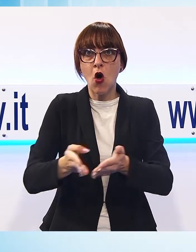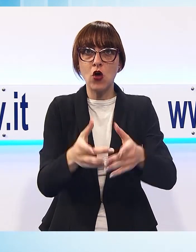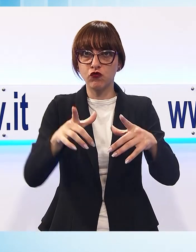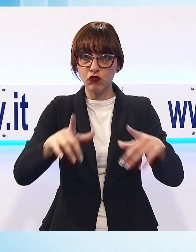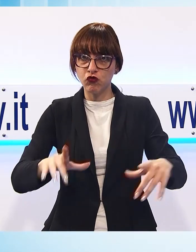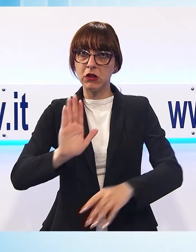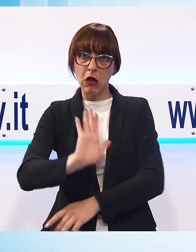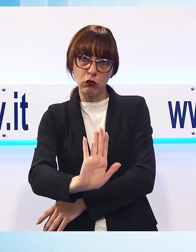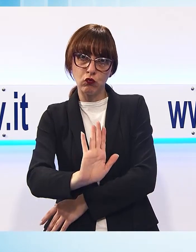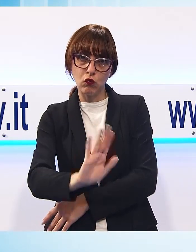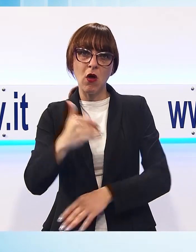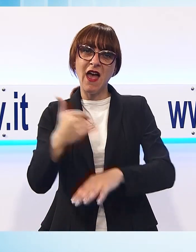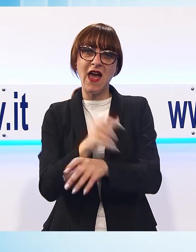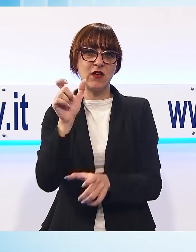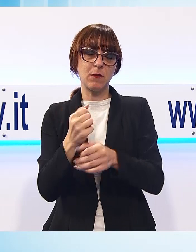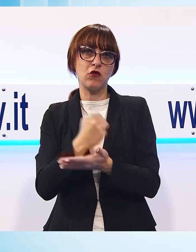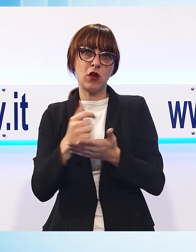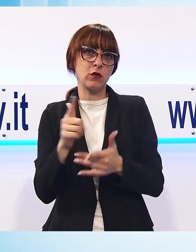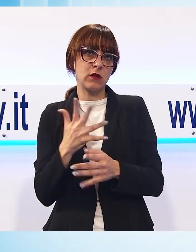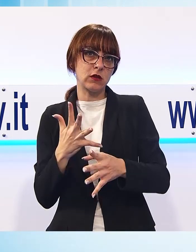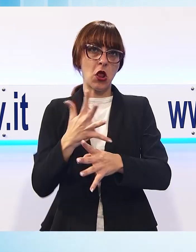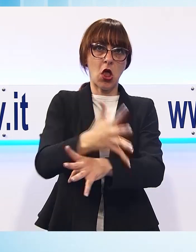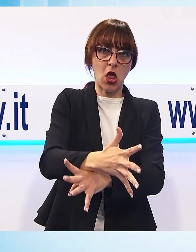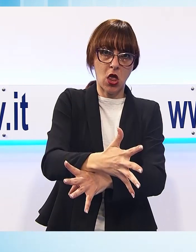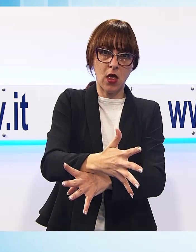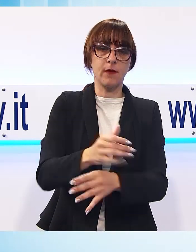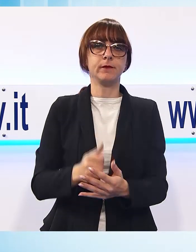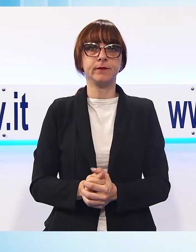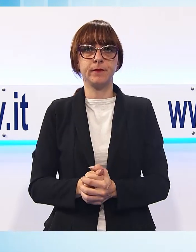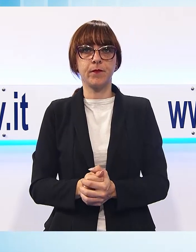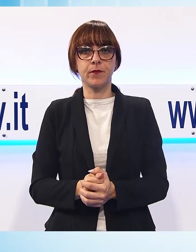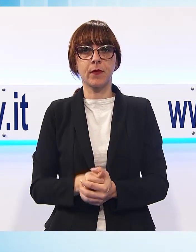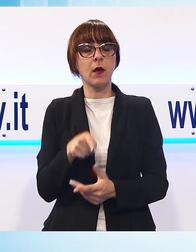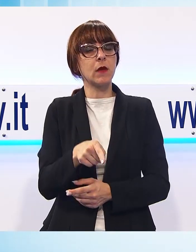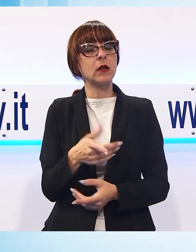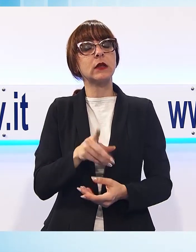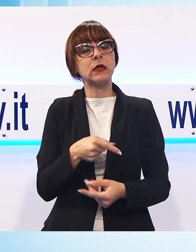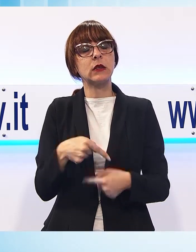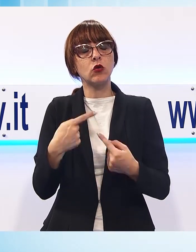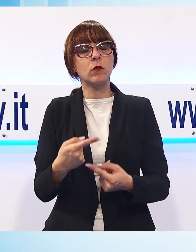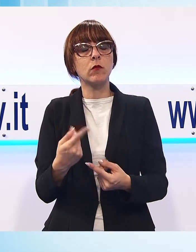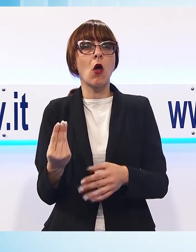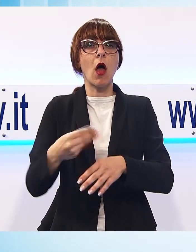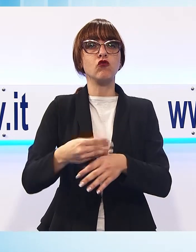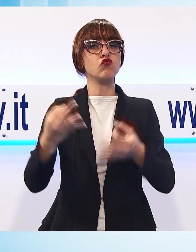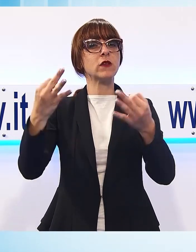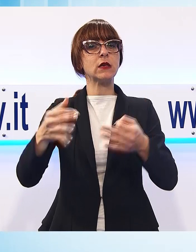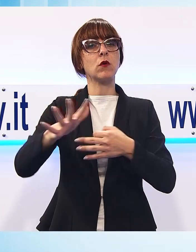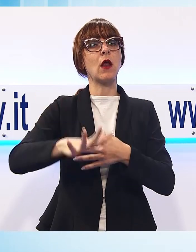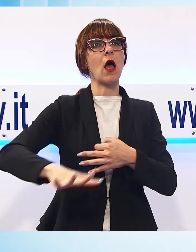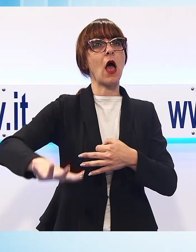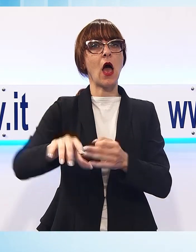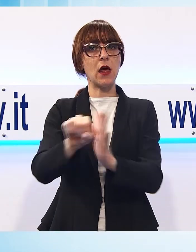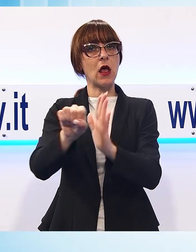per evitare accessi di persone non autorizzate sulle sponde e conseguentemente per mettere in sicurezza un'area di pregio e di rilievo